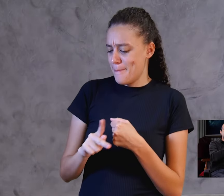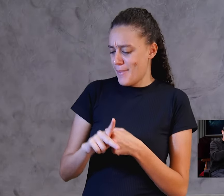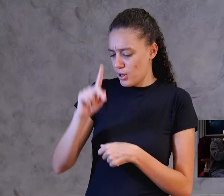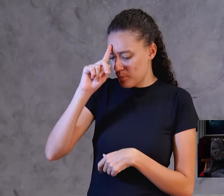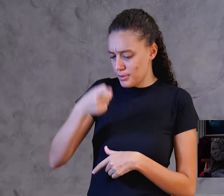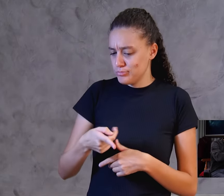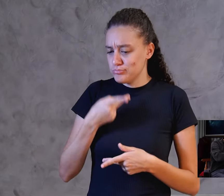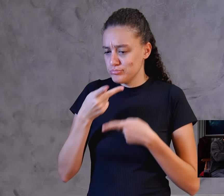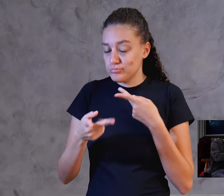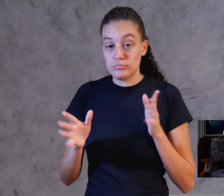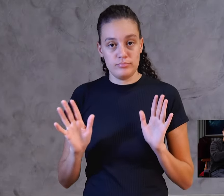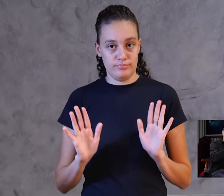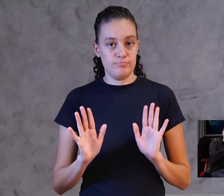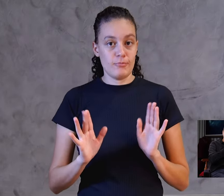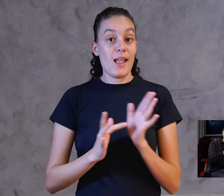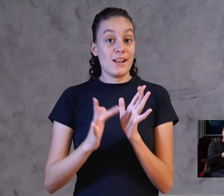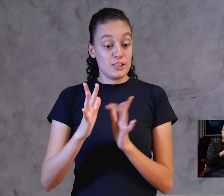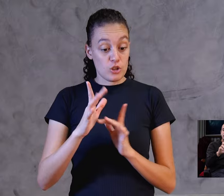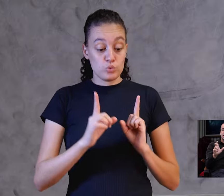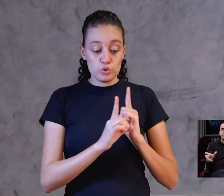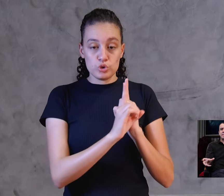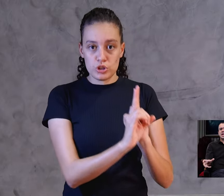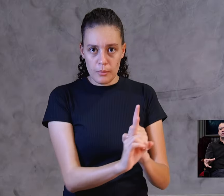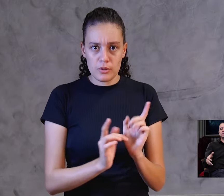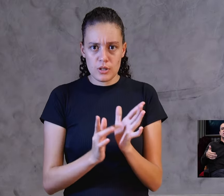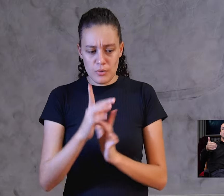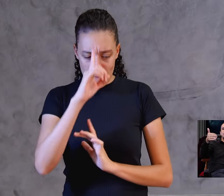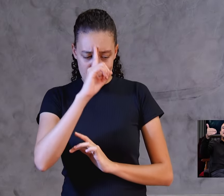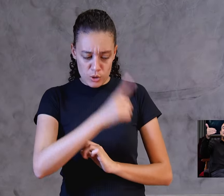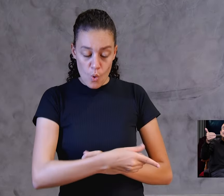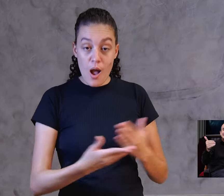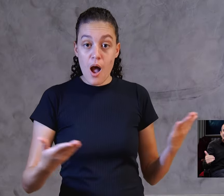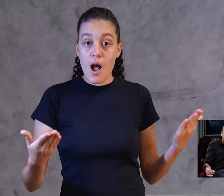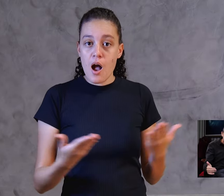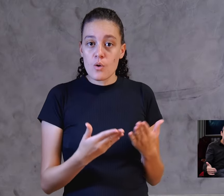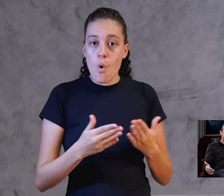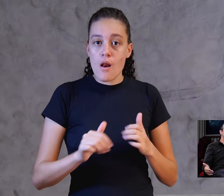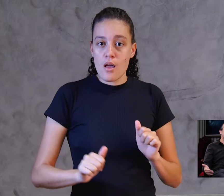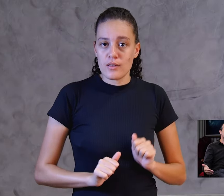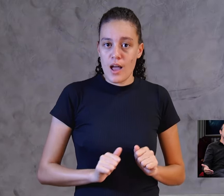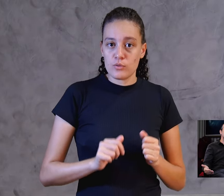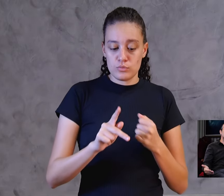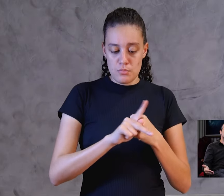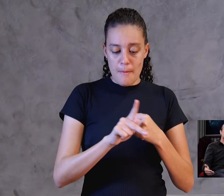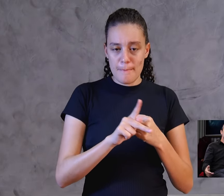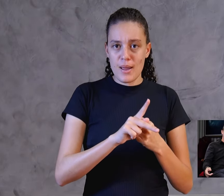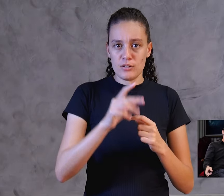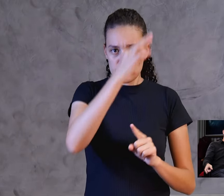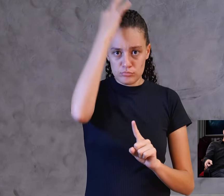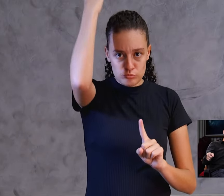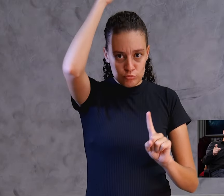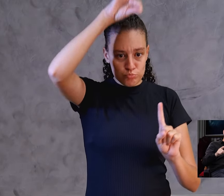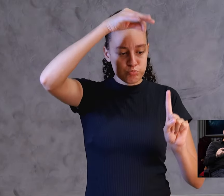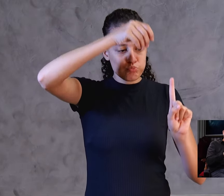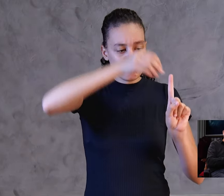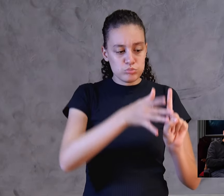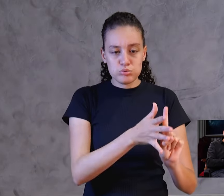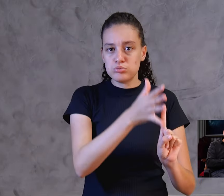Jesus mandou ali com seus discípulos e aqui Pedro está batizado com o Espírito Santo e ele está apenas